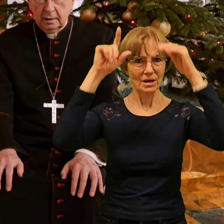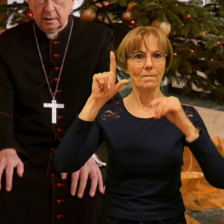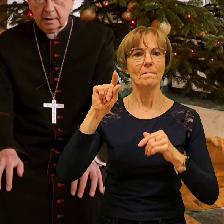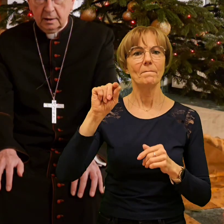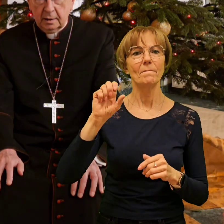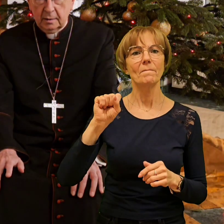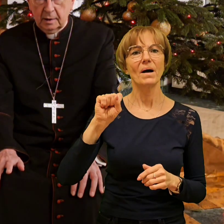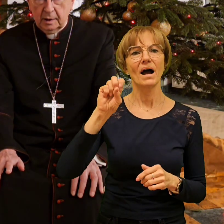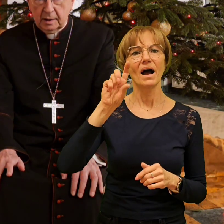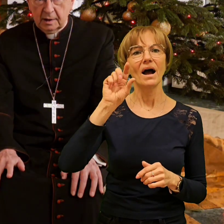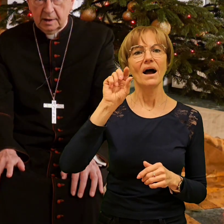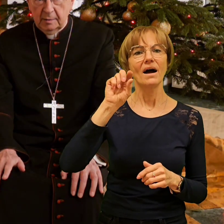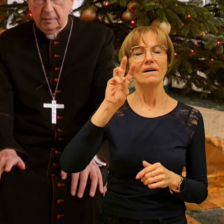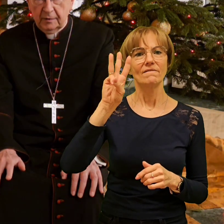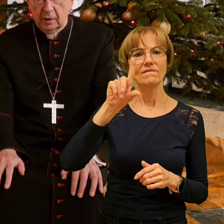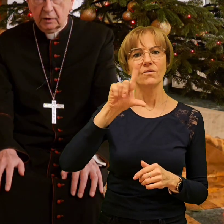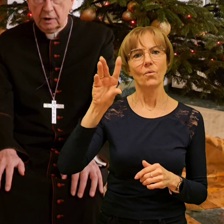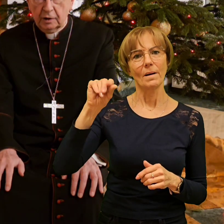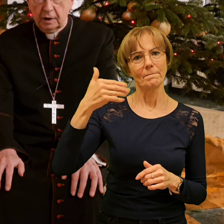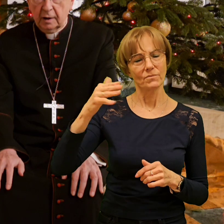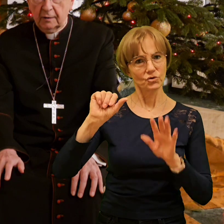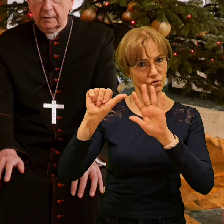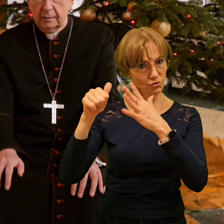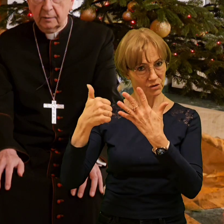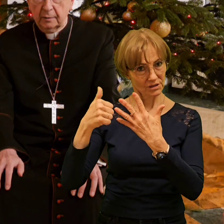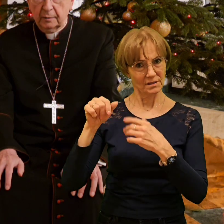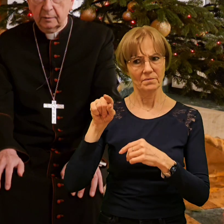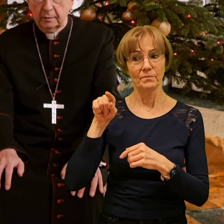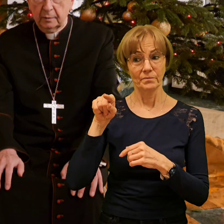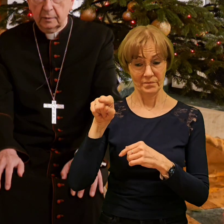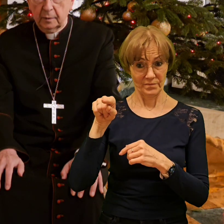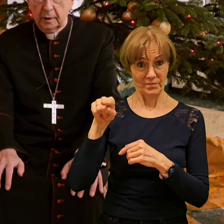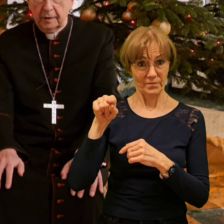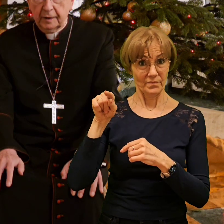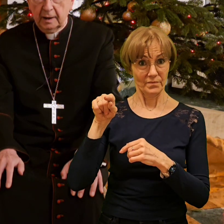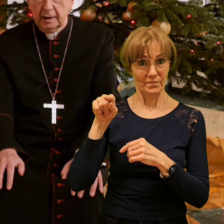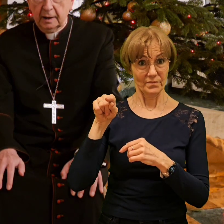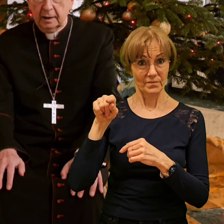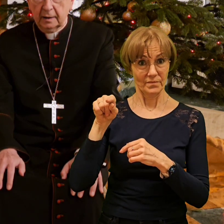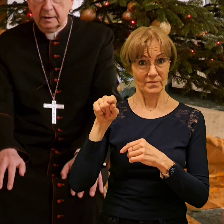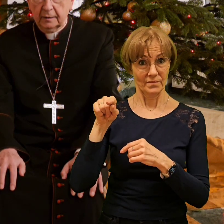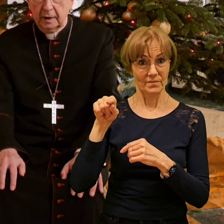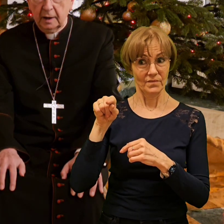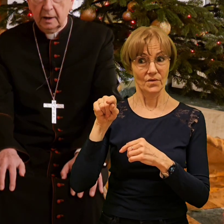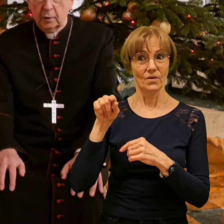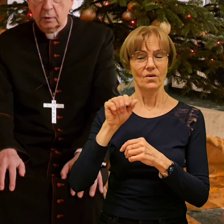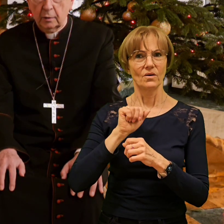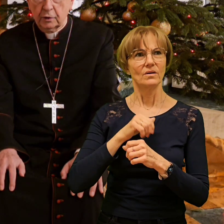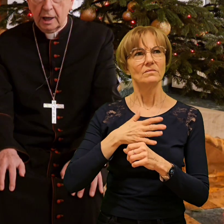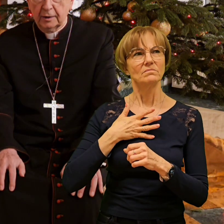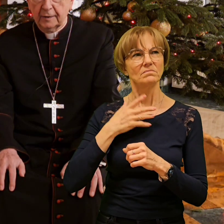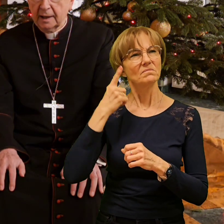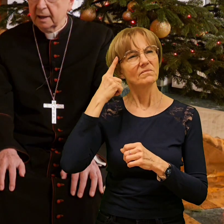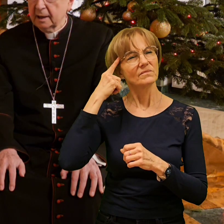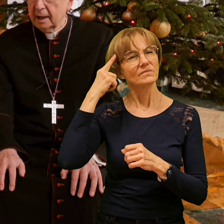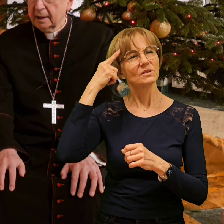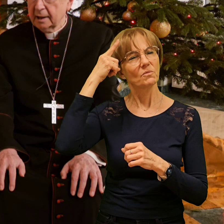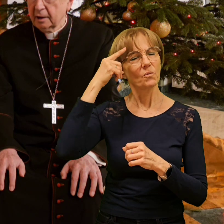Po z Nim wiąże się moje wielkie szanowanie dla Jego